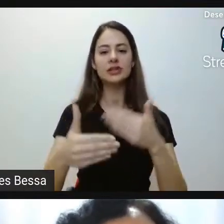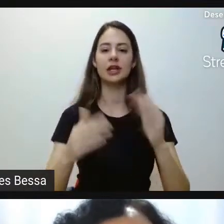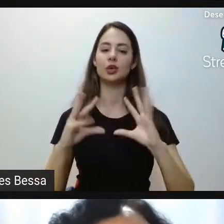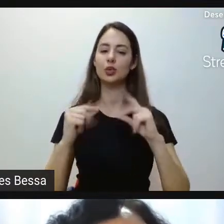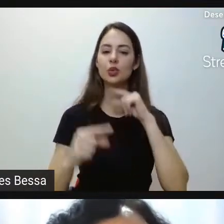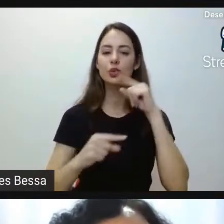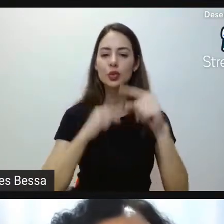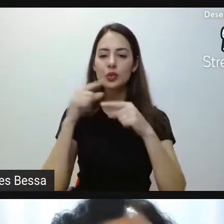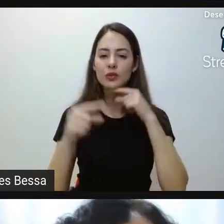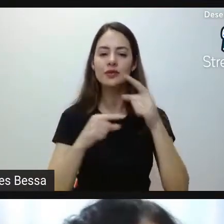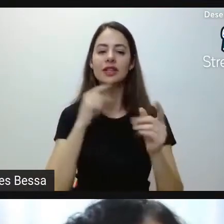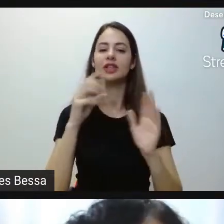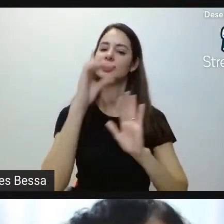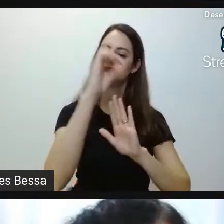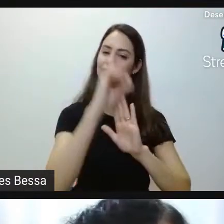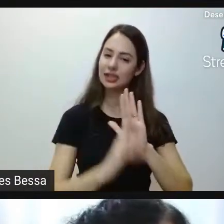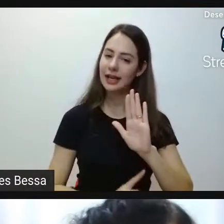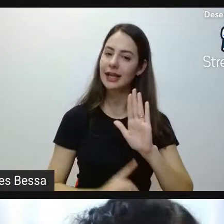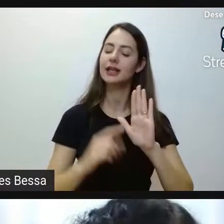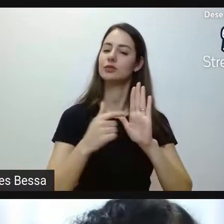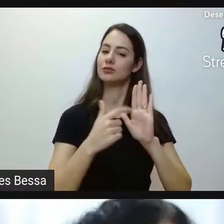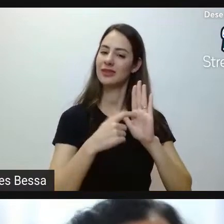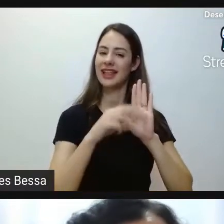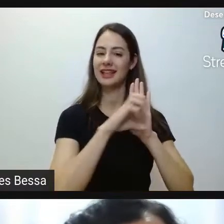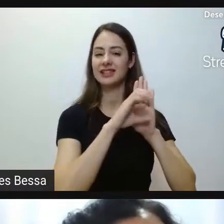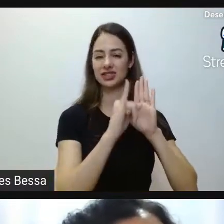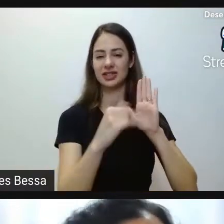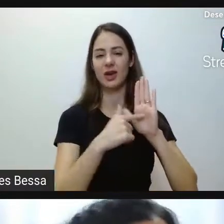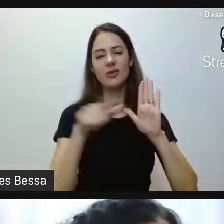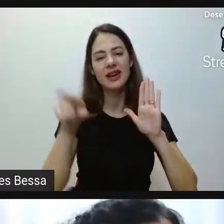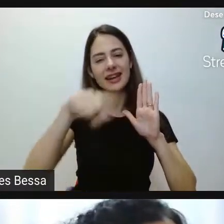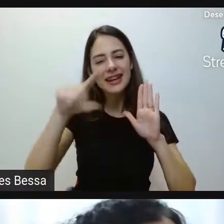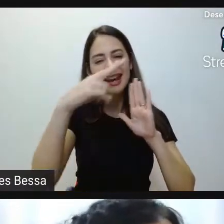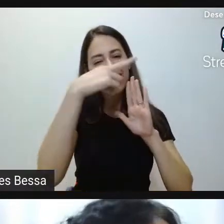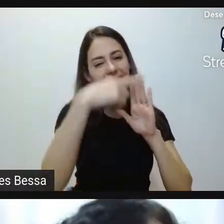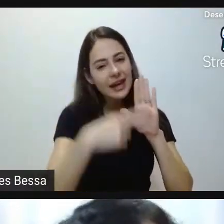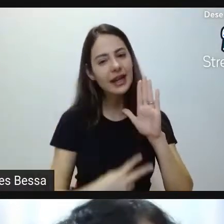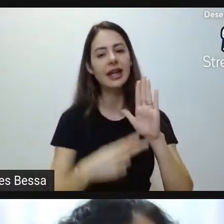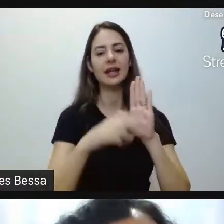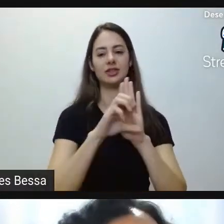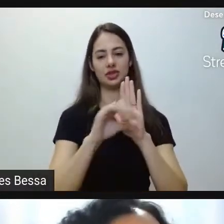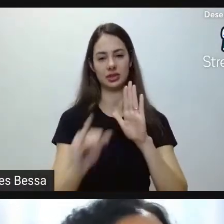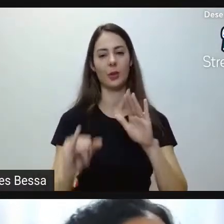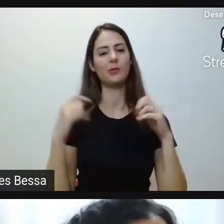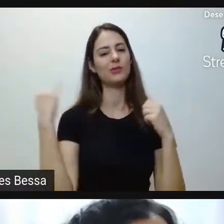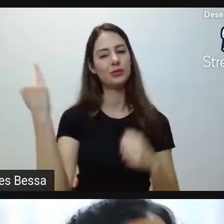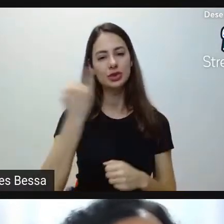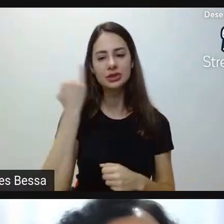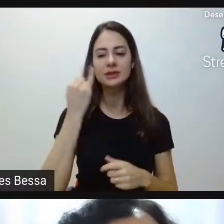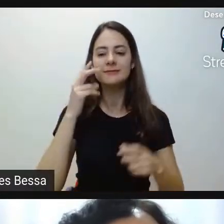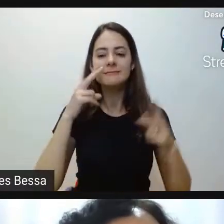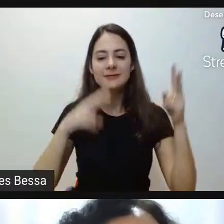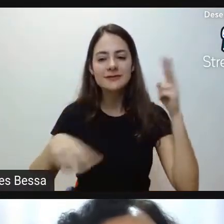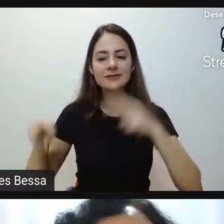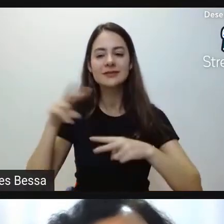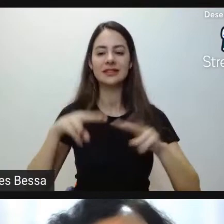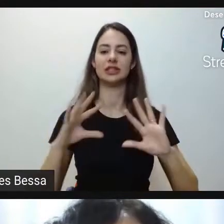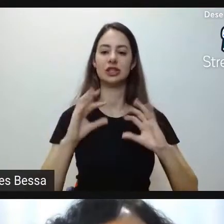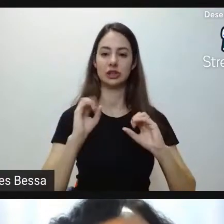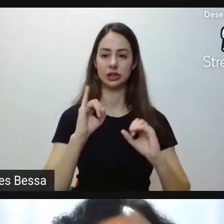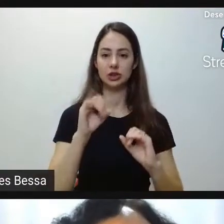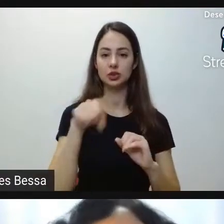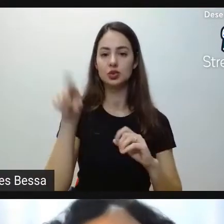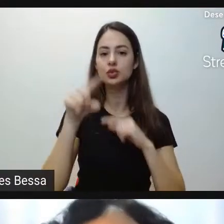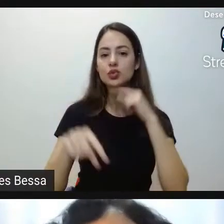candidato, ali estão os direitos e os deveres do candidato, então leiam o edital, analisem, se tiverem dúvida ainda,